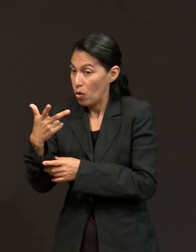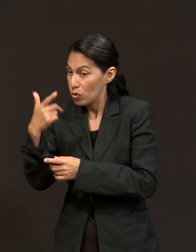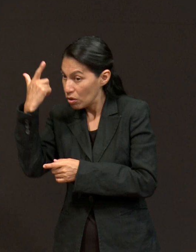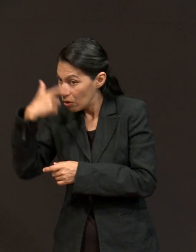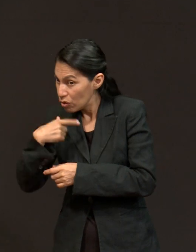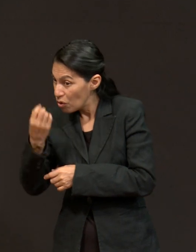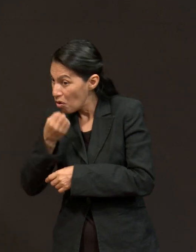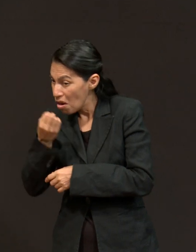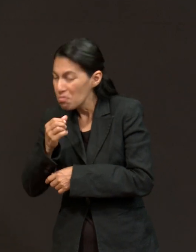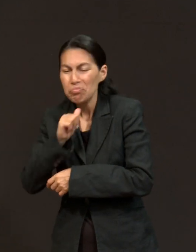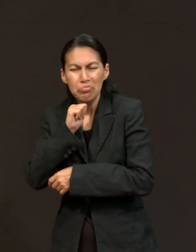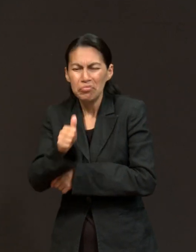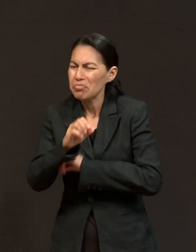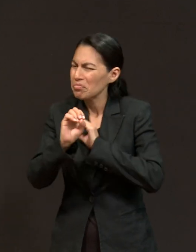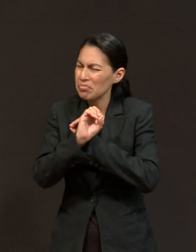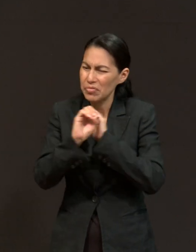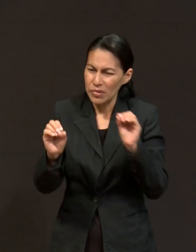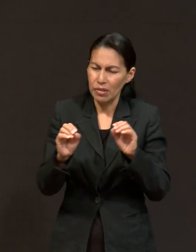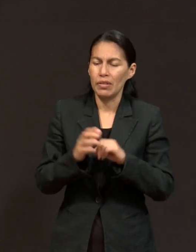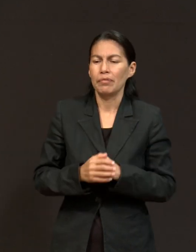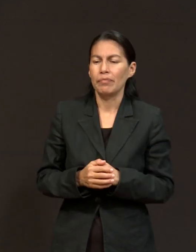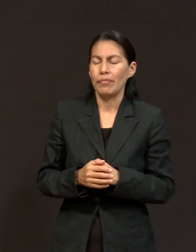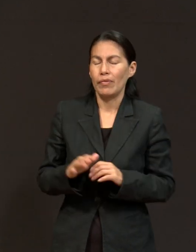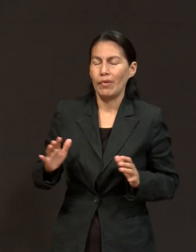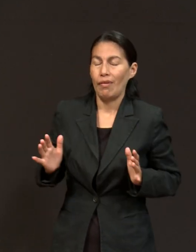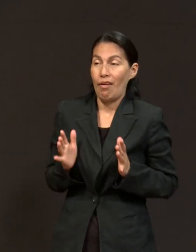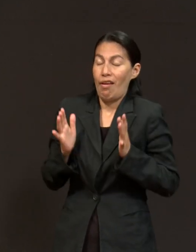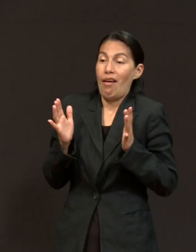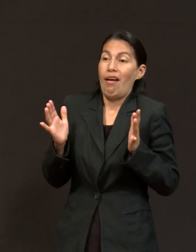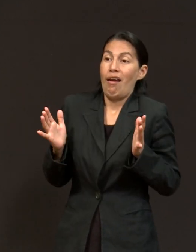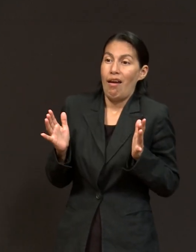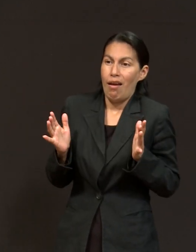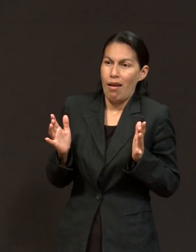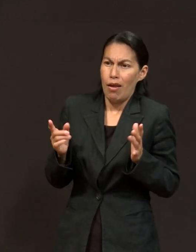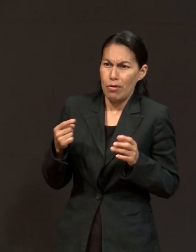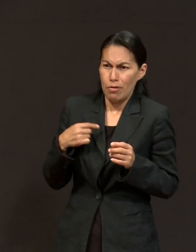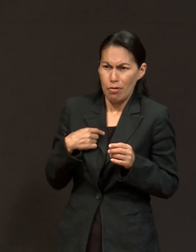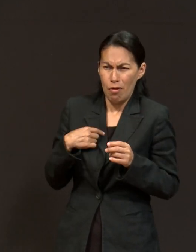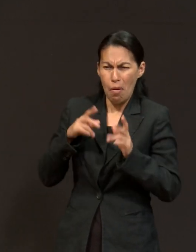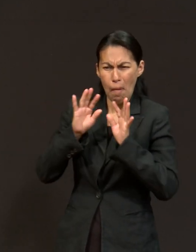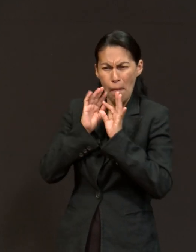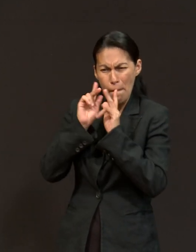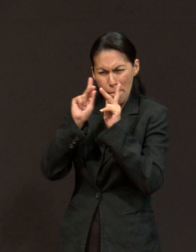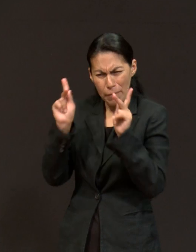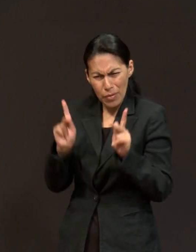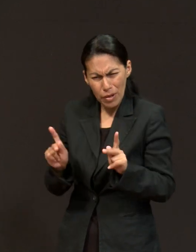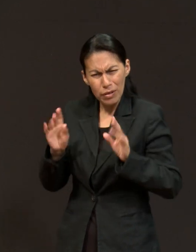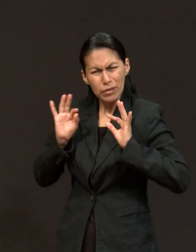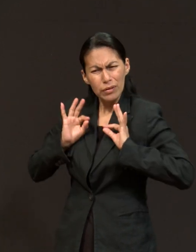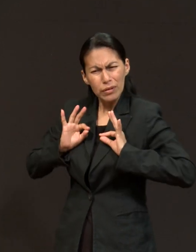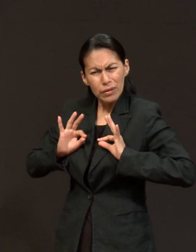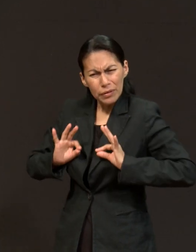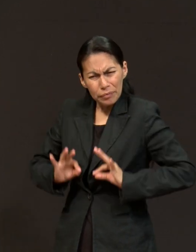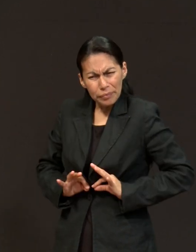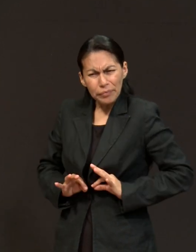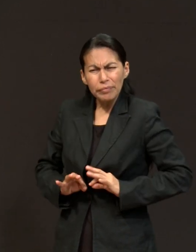las 8 de la noche como lo había pensado. Y mi sorpresa fue grande porque no sentí esa tranquilidad, ese